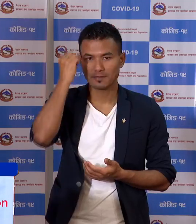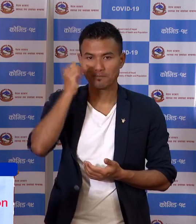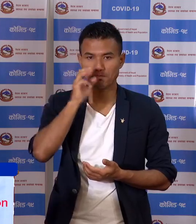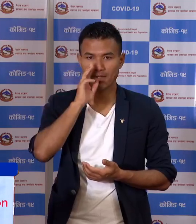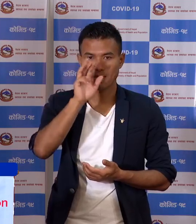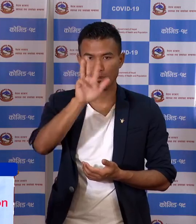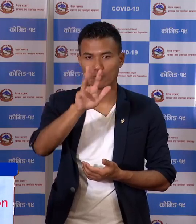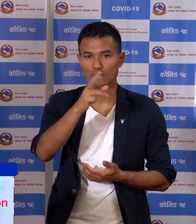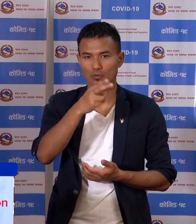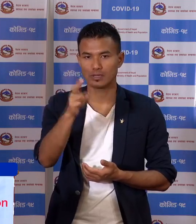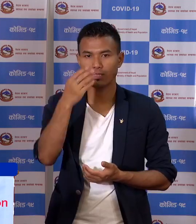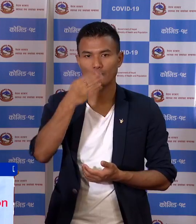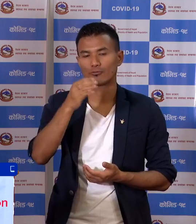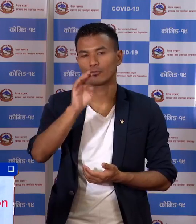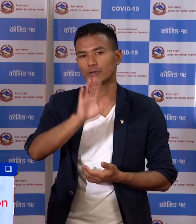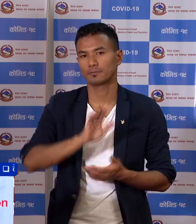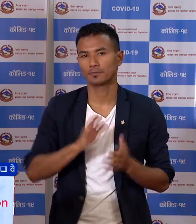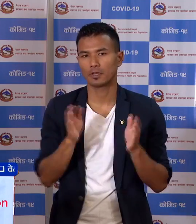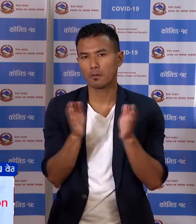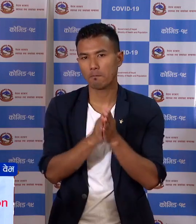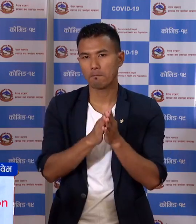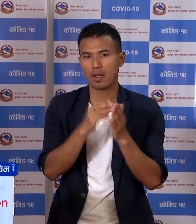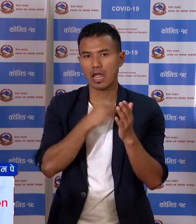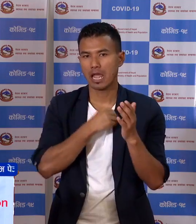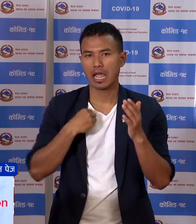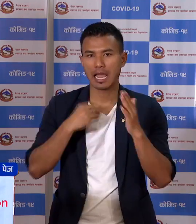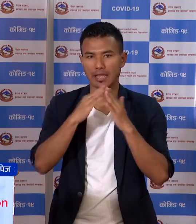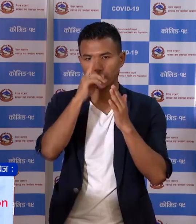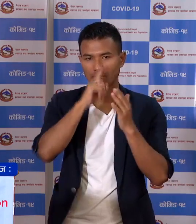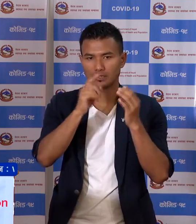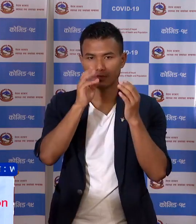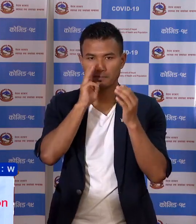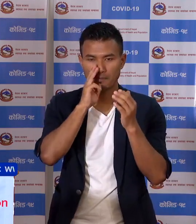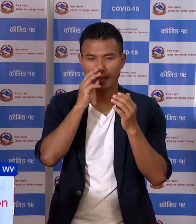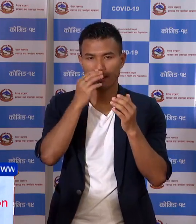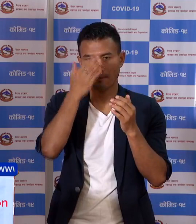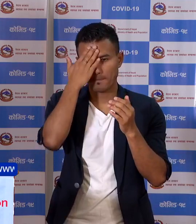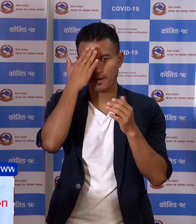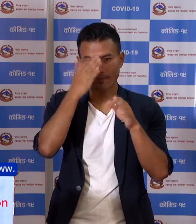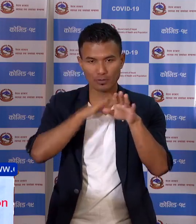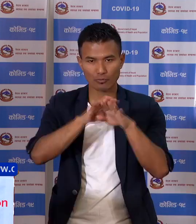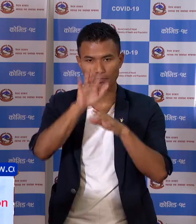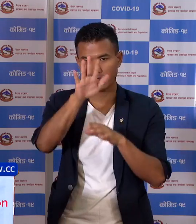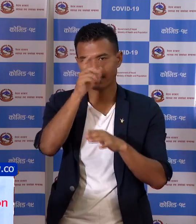प्रदेश मां 9 जाना गरी एक।